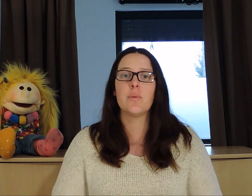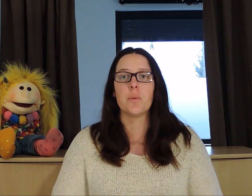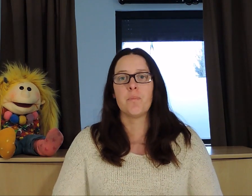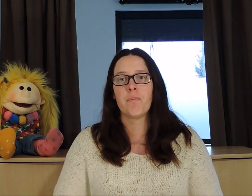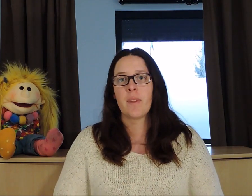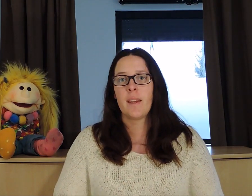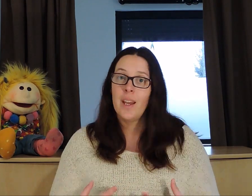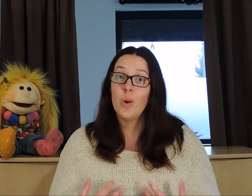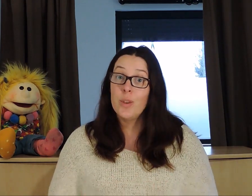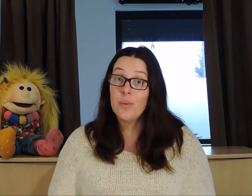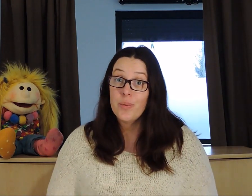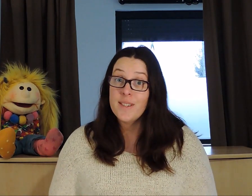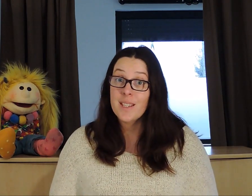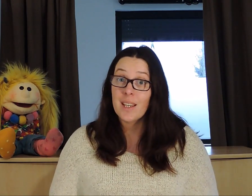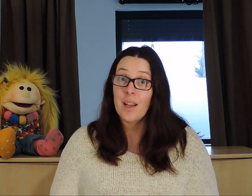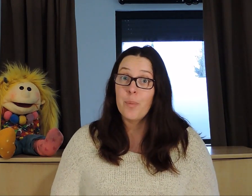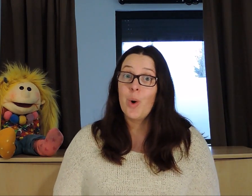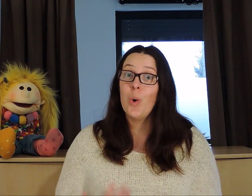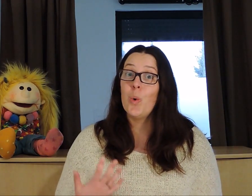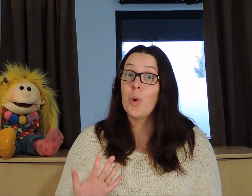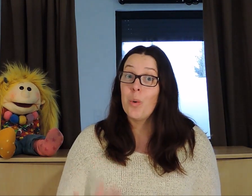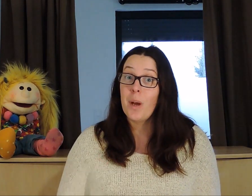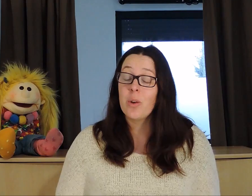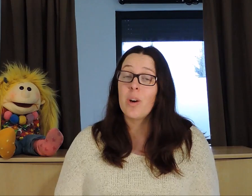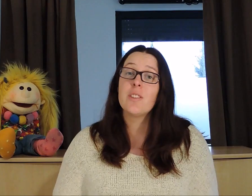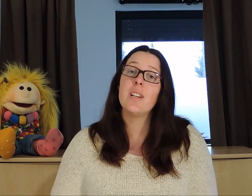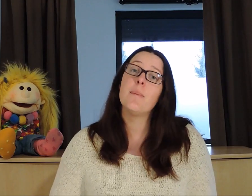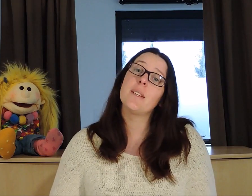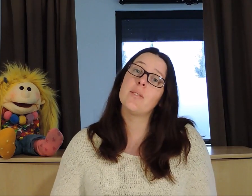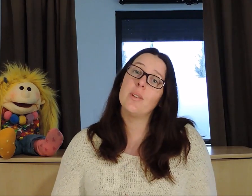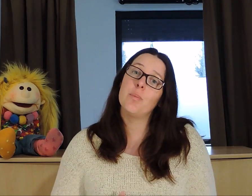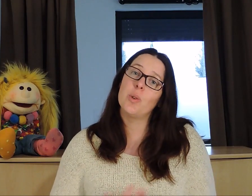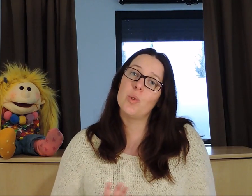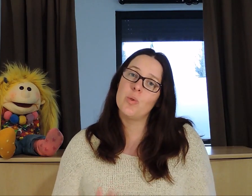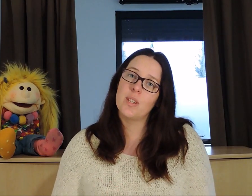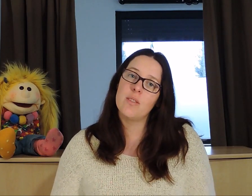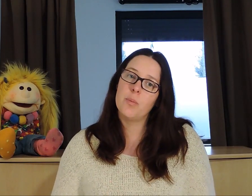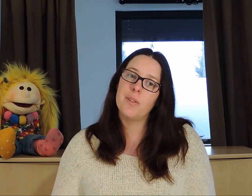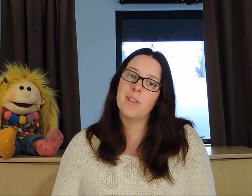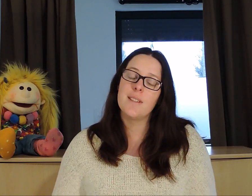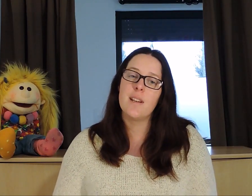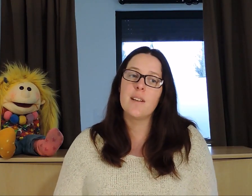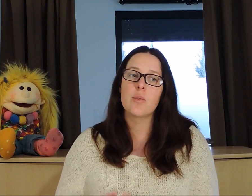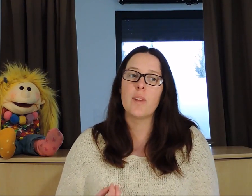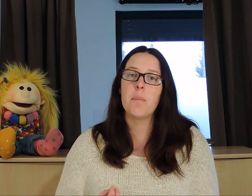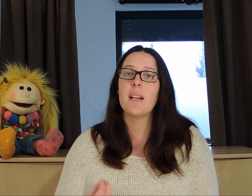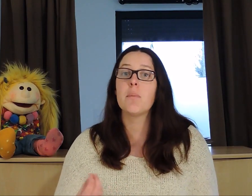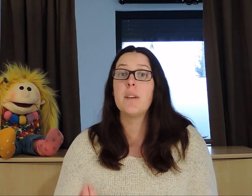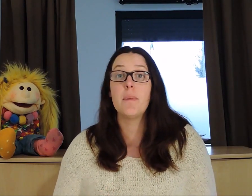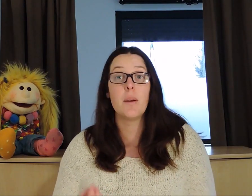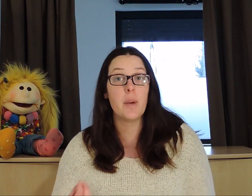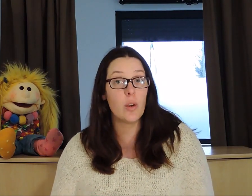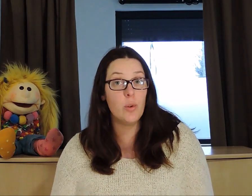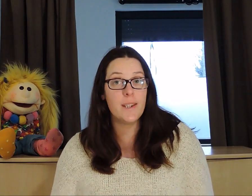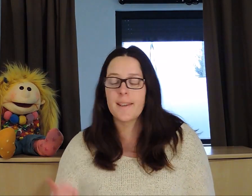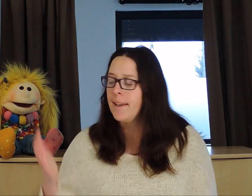niveau. Au niveau physique également, on remarquera chez les personnes porteuses de trisomie 21 ce qu'on appelle un pli palmaire unique.